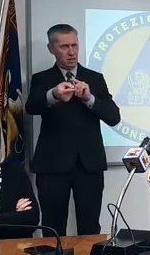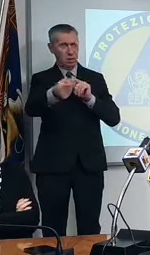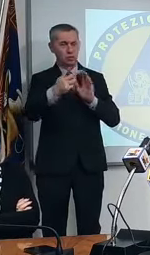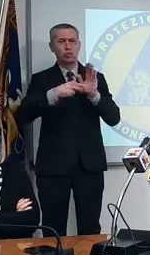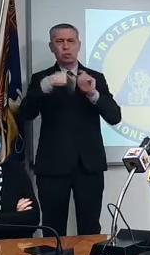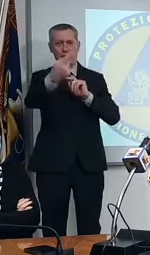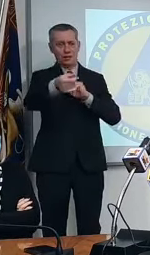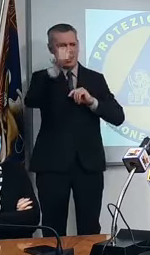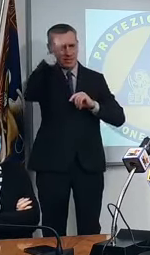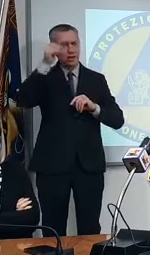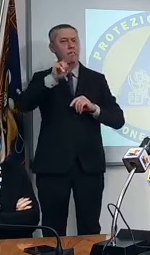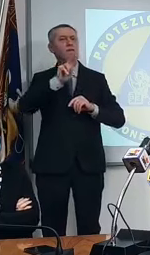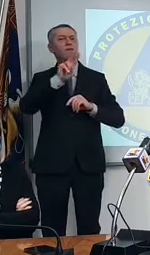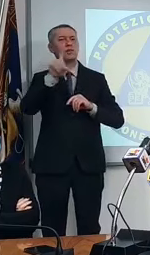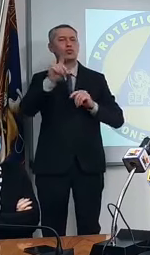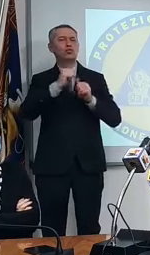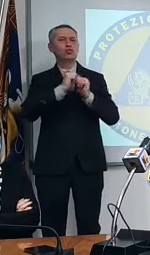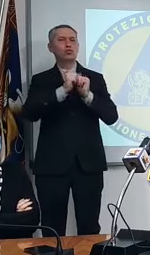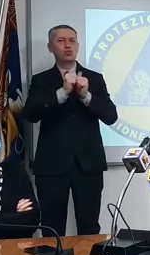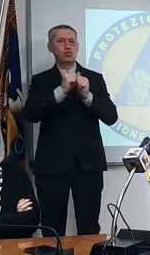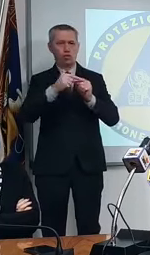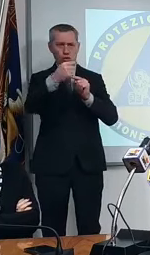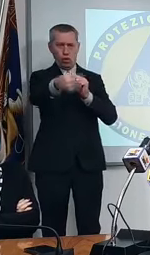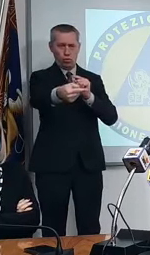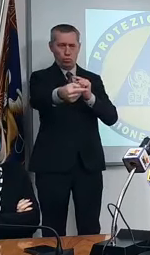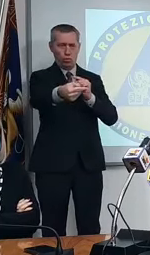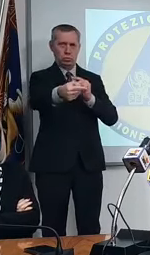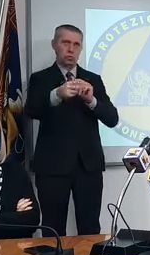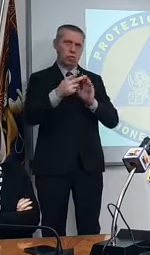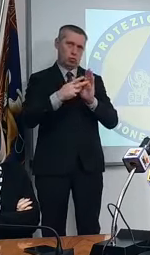due mesi due mesi abbondanti